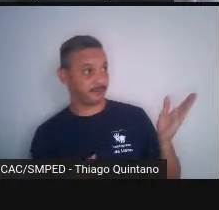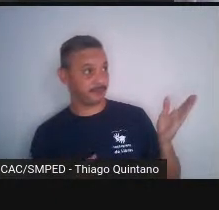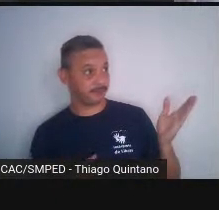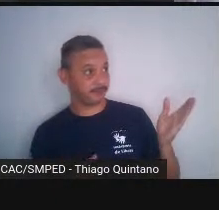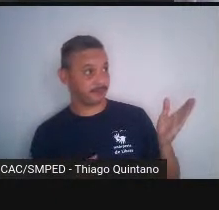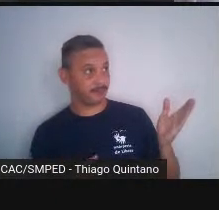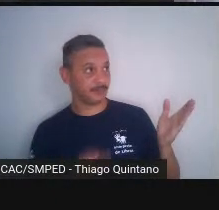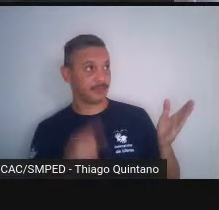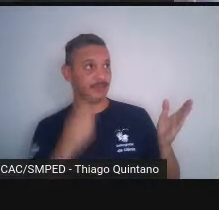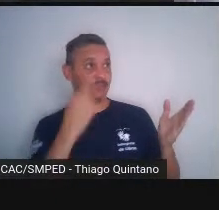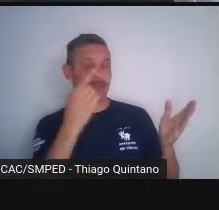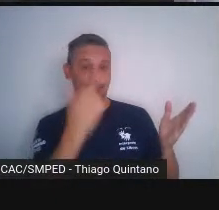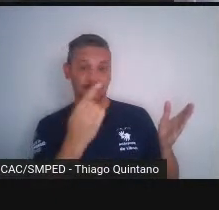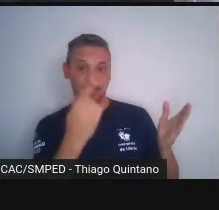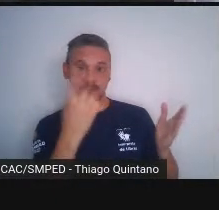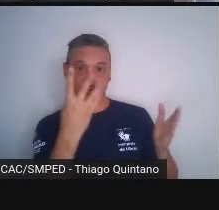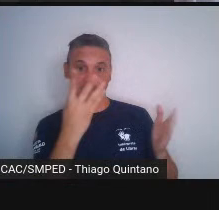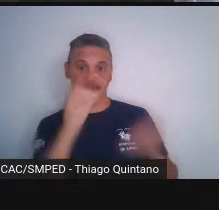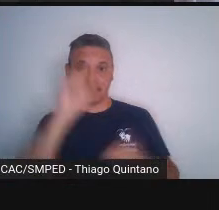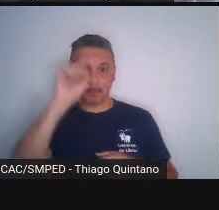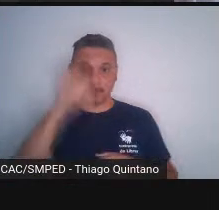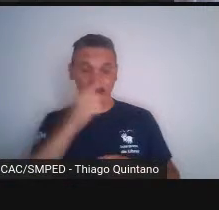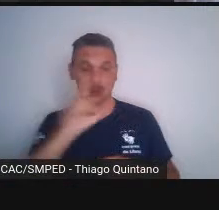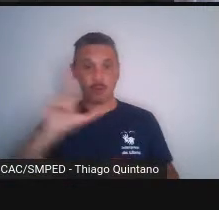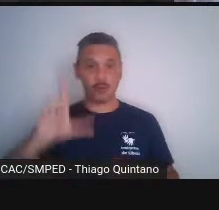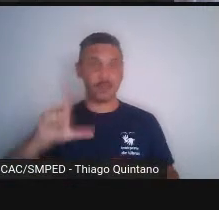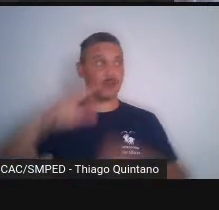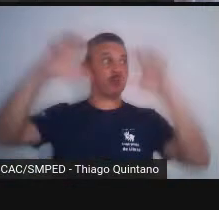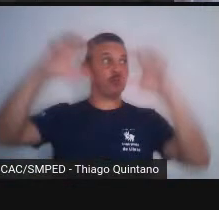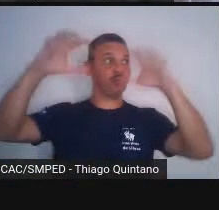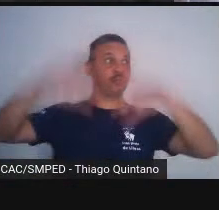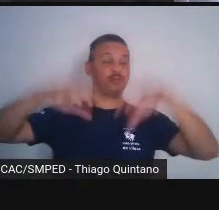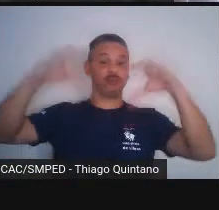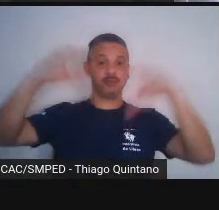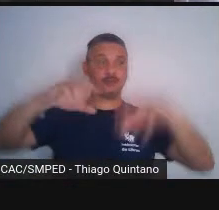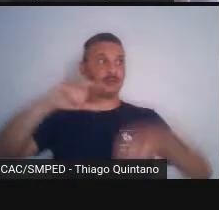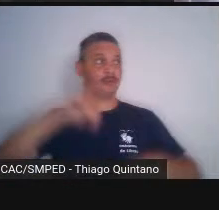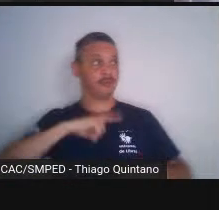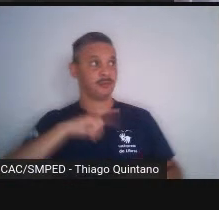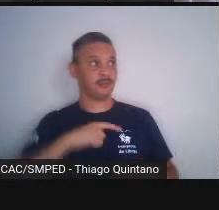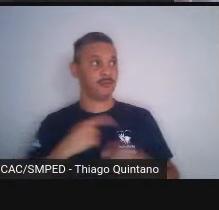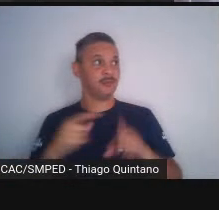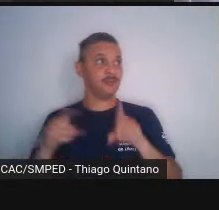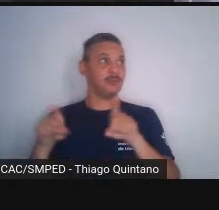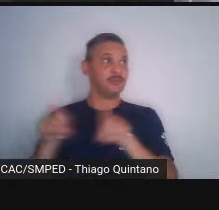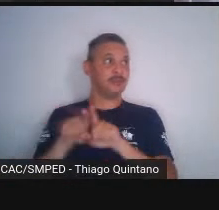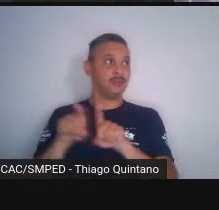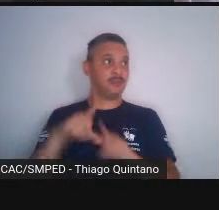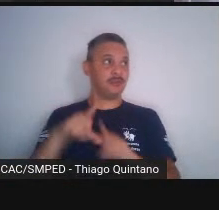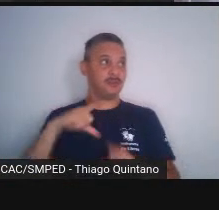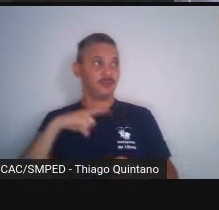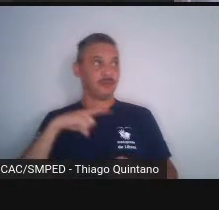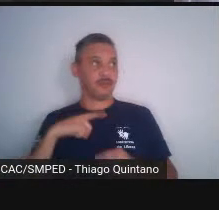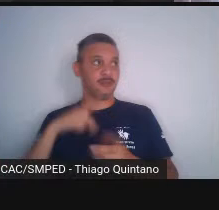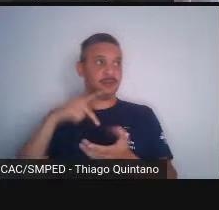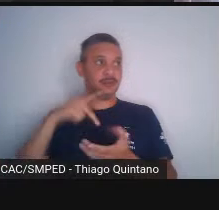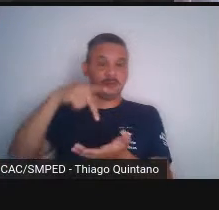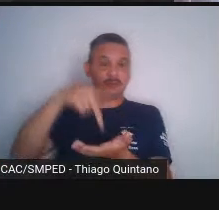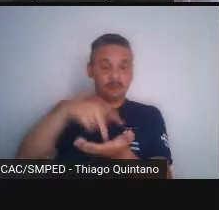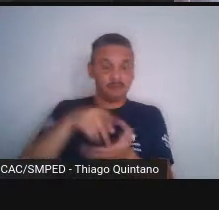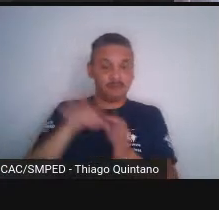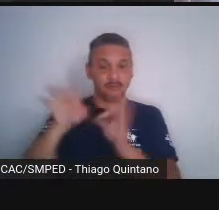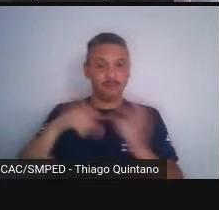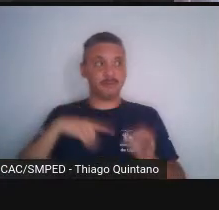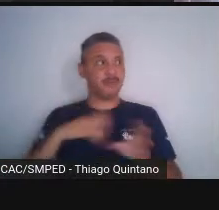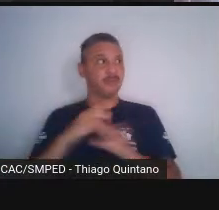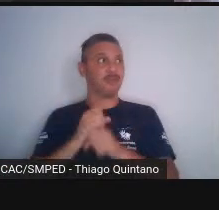milímetros de chuva, 120 milímetros, isso aqui, quando acontece, são verdadeiras catástrofes, porque inunda tudo, 120